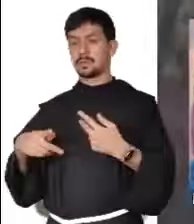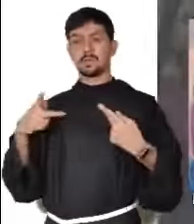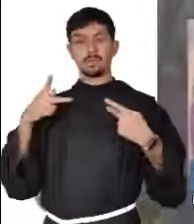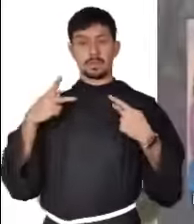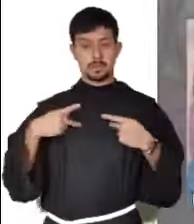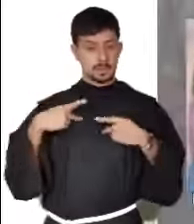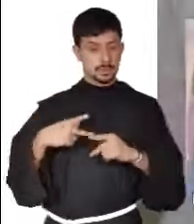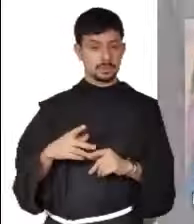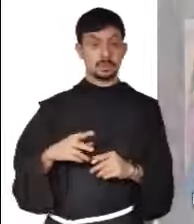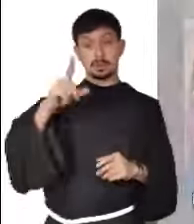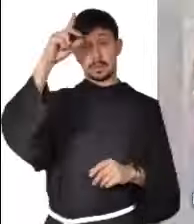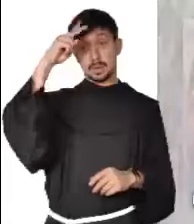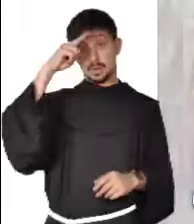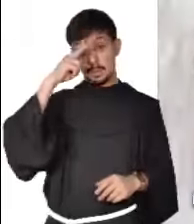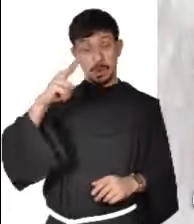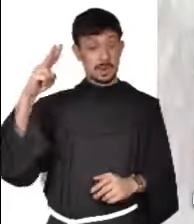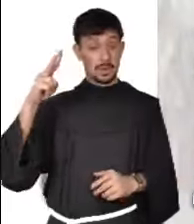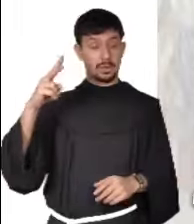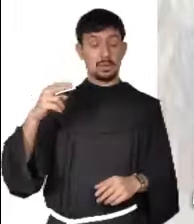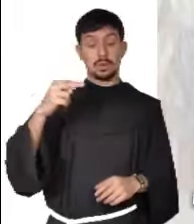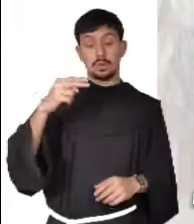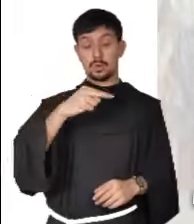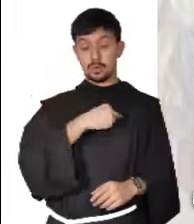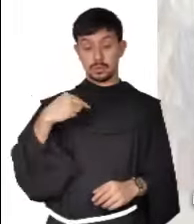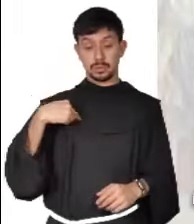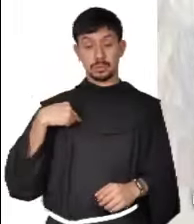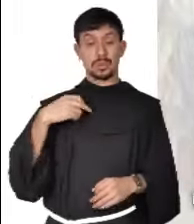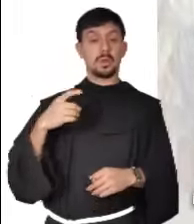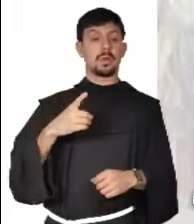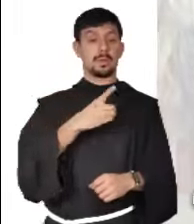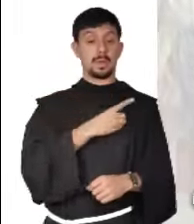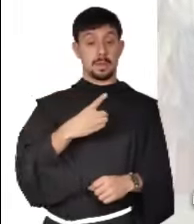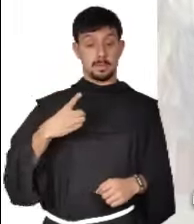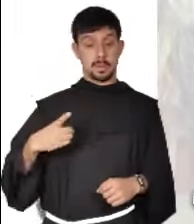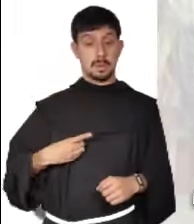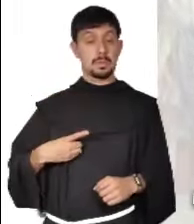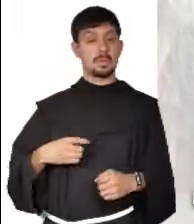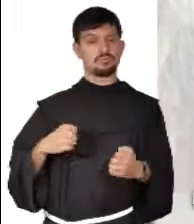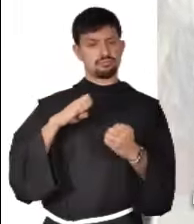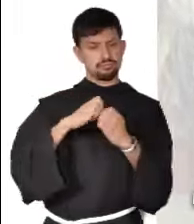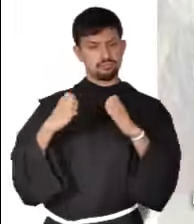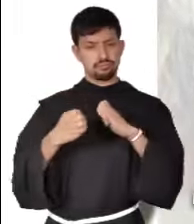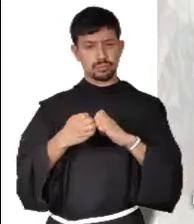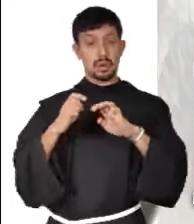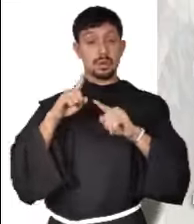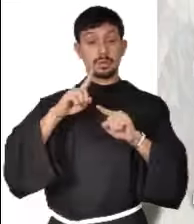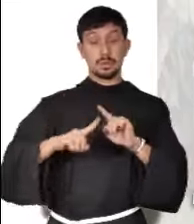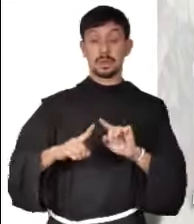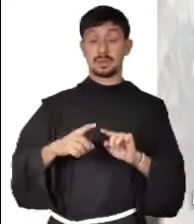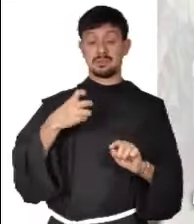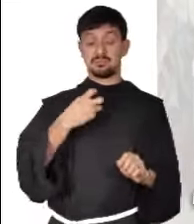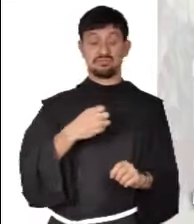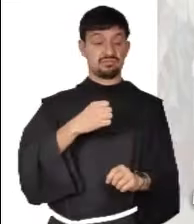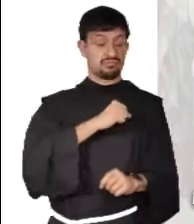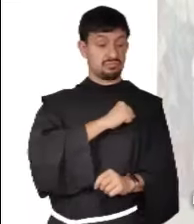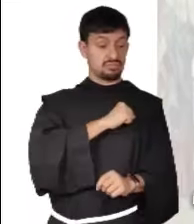continua construcción del país solamente se garantiza si dejamos a un lado la violencia que solo